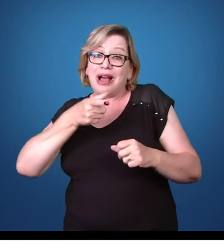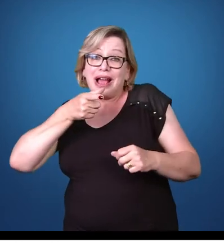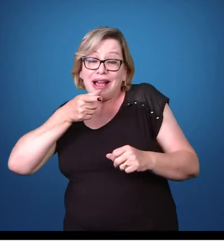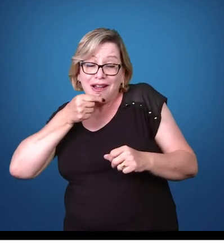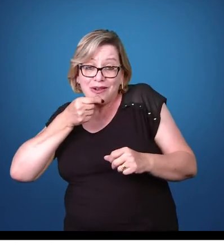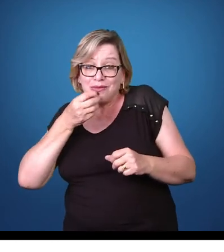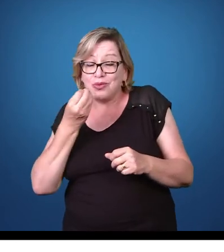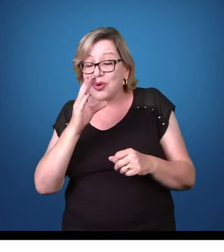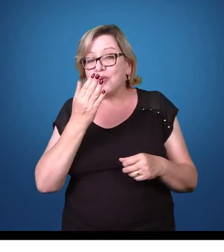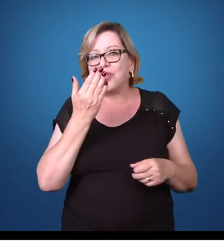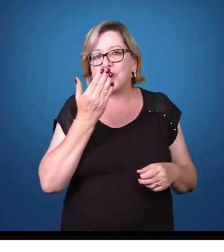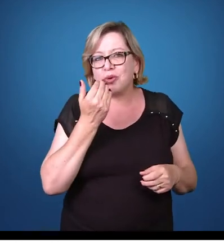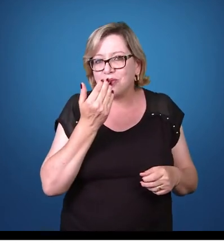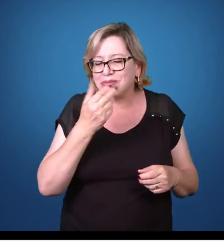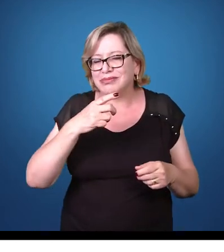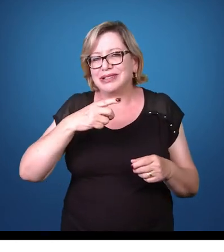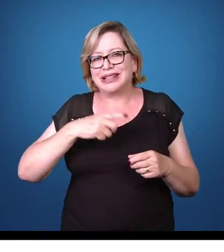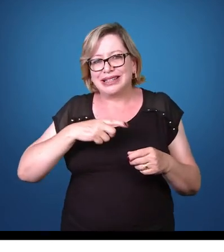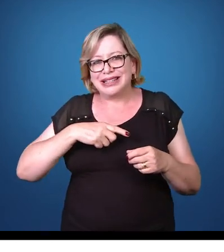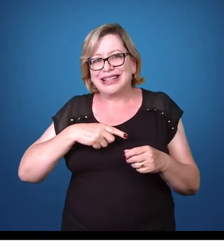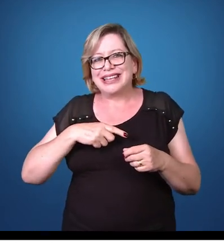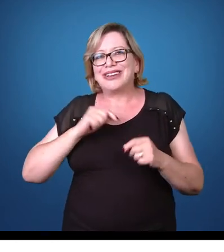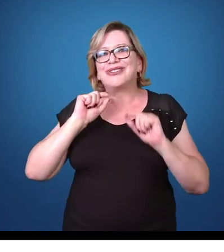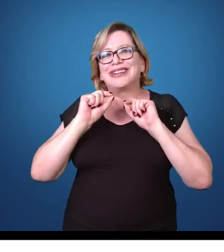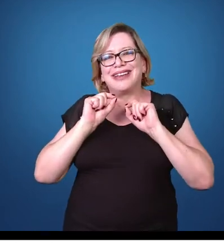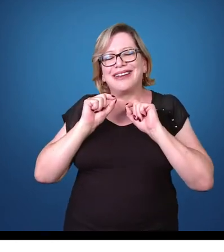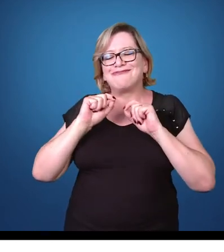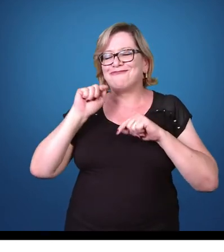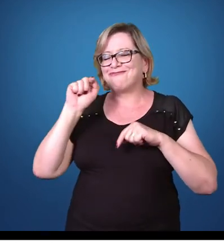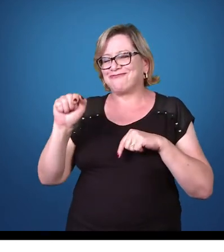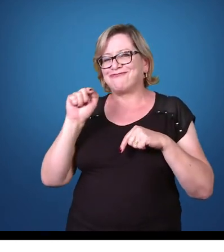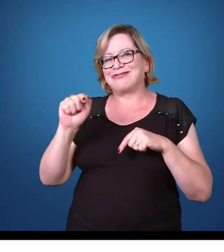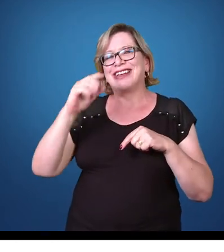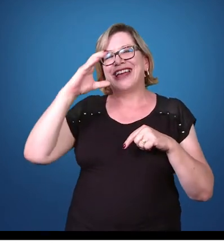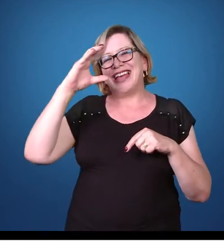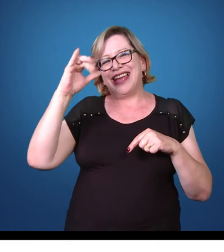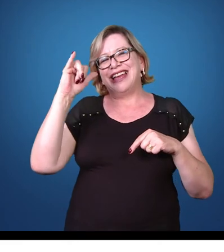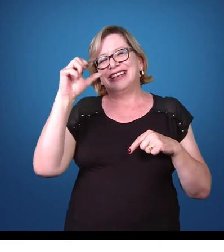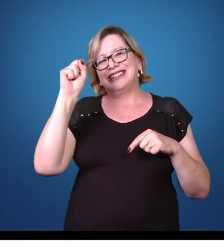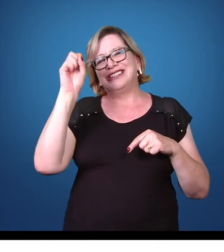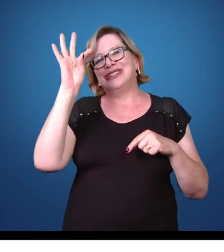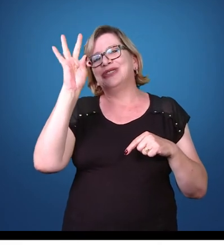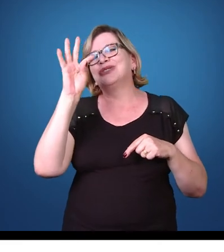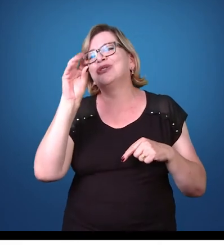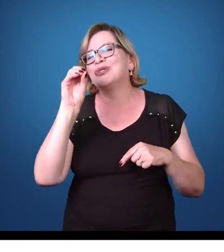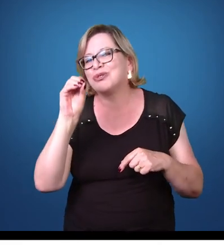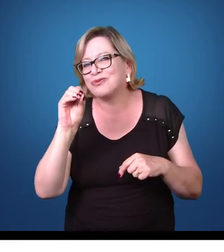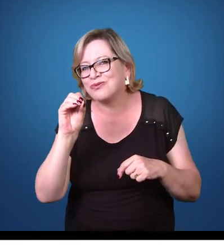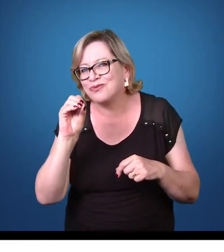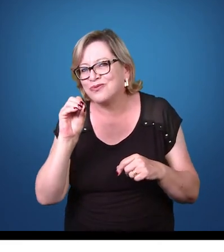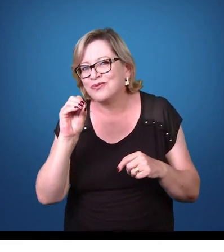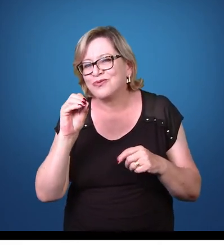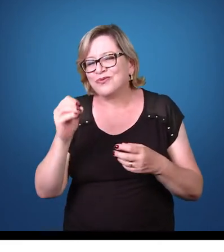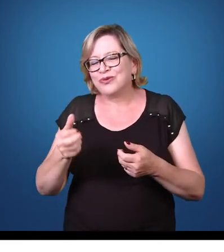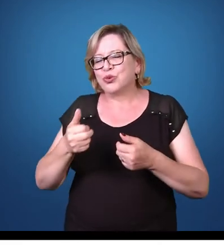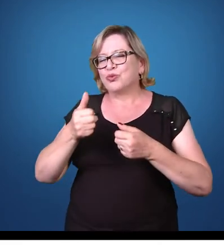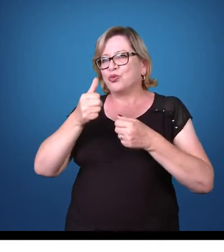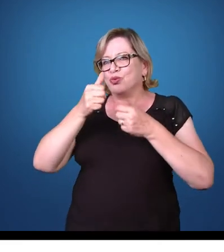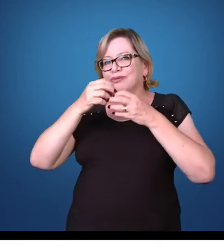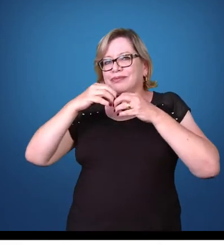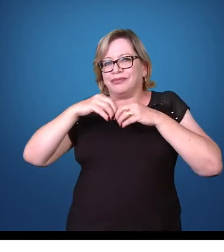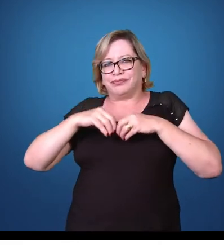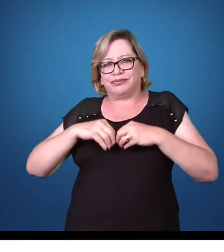contaminados com cistos maduros, ou seja, aqueles cistos tetranucleados de giardia-lâmbia.